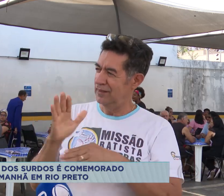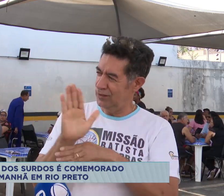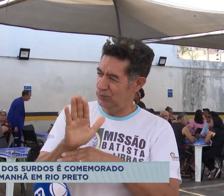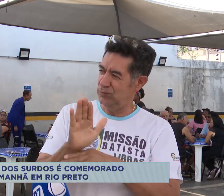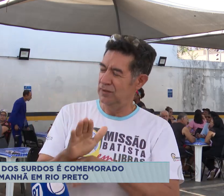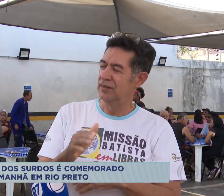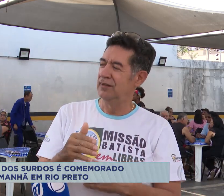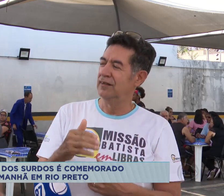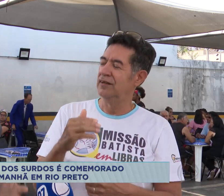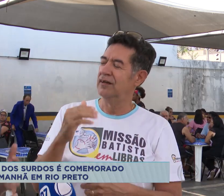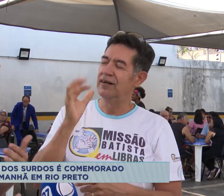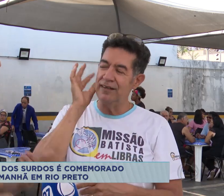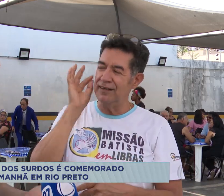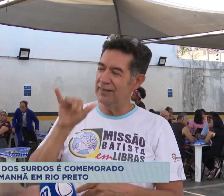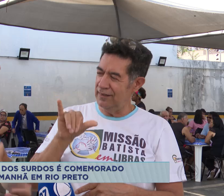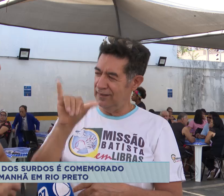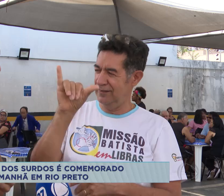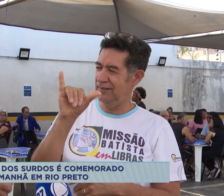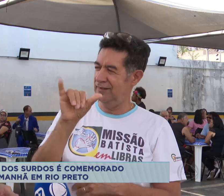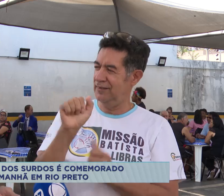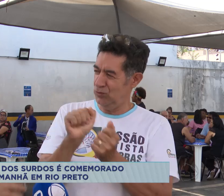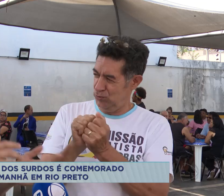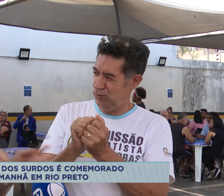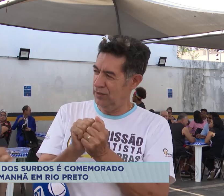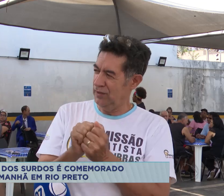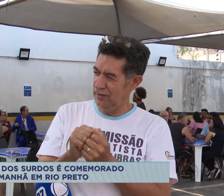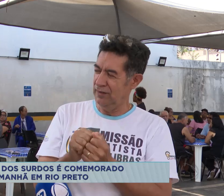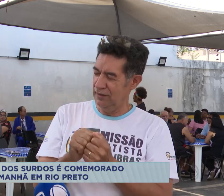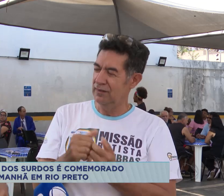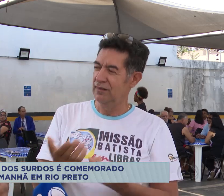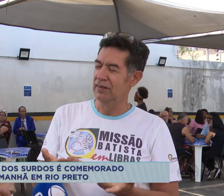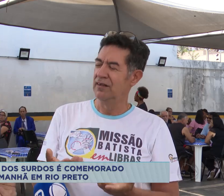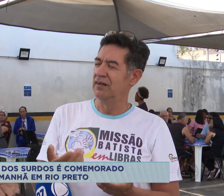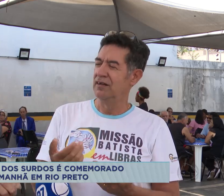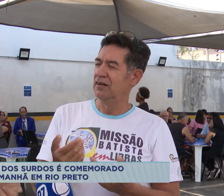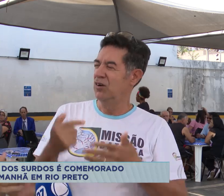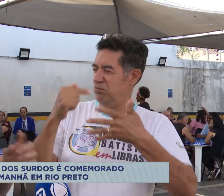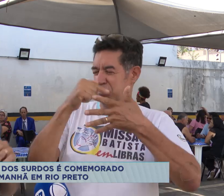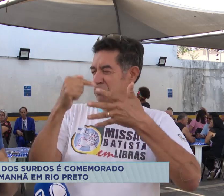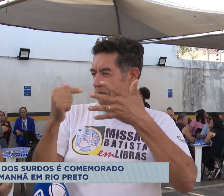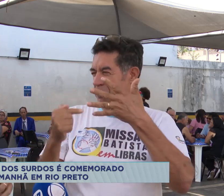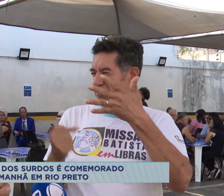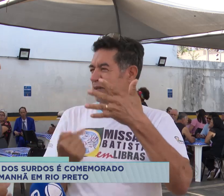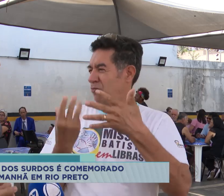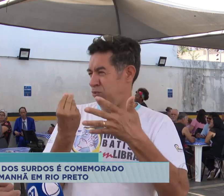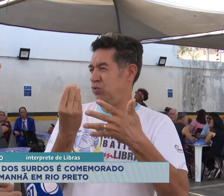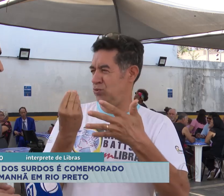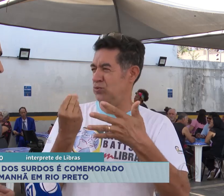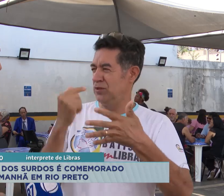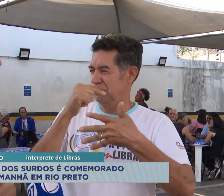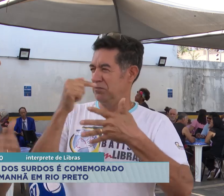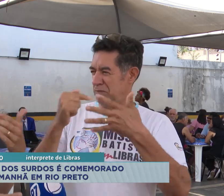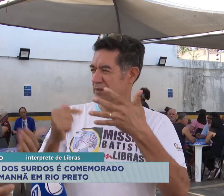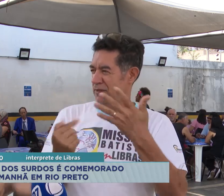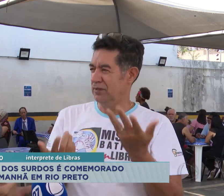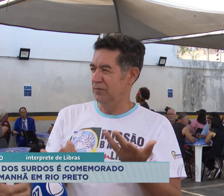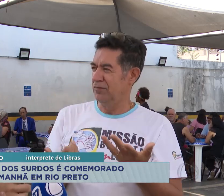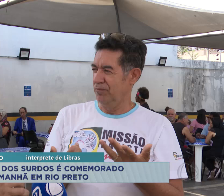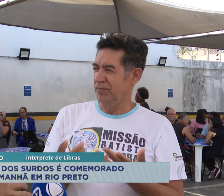também recebe alguns encaminhamentos quando tem que ir para o médico. No médico a gente é acompanhado por um outro intérprete, que é a Emely. E aqui a gente é